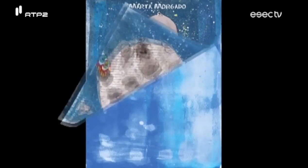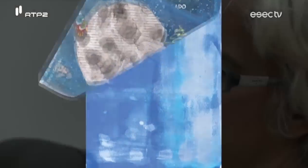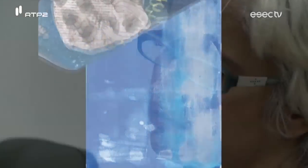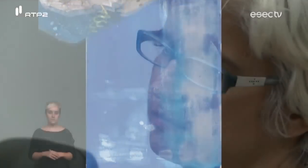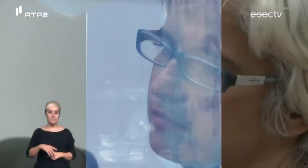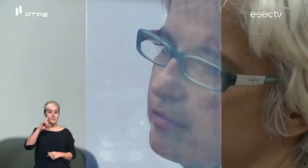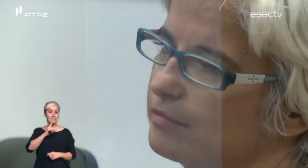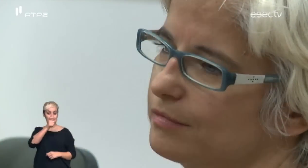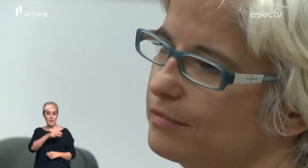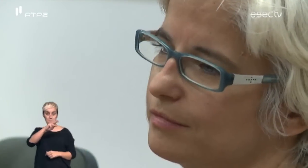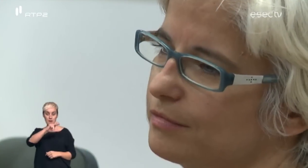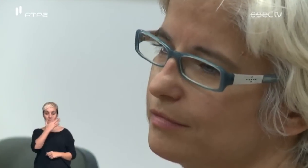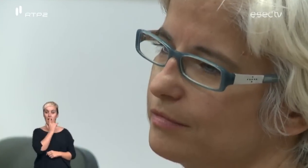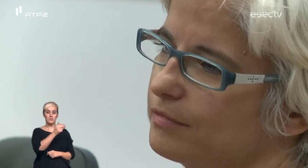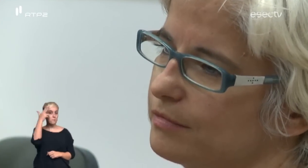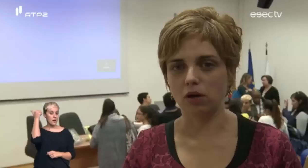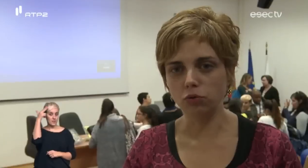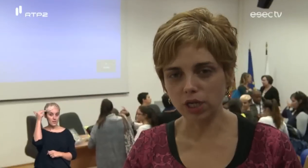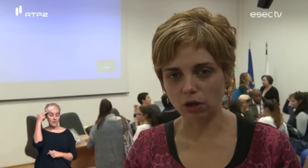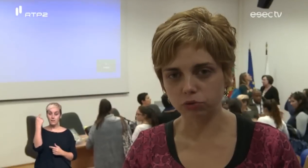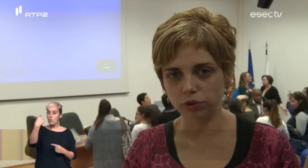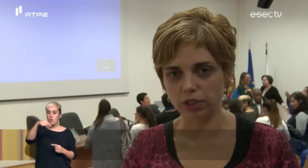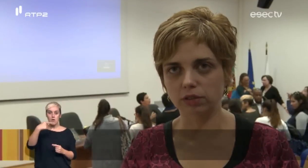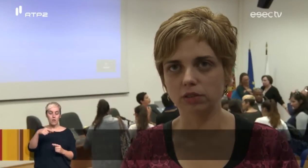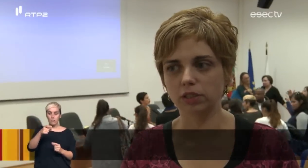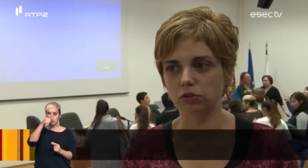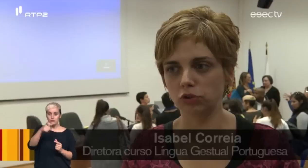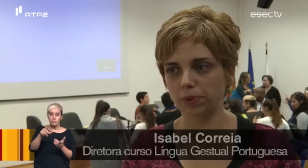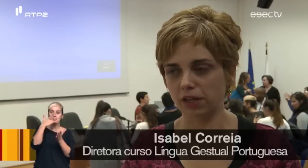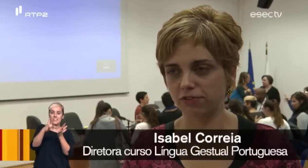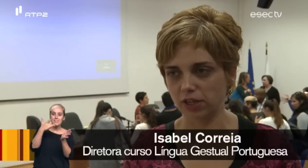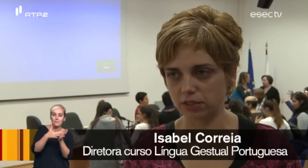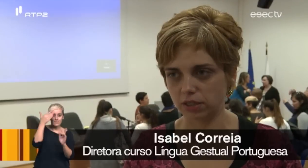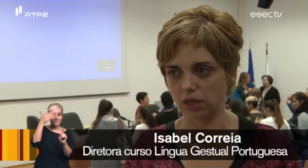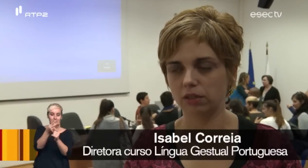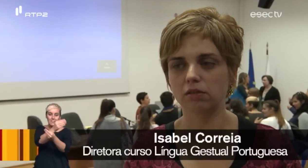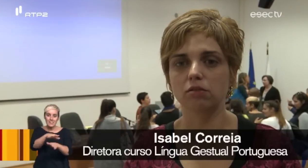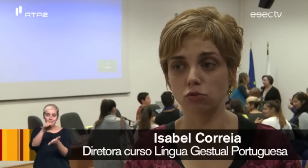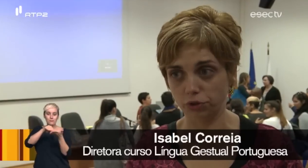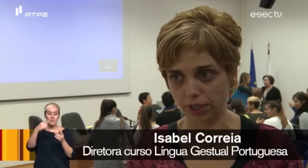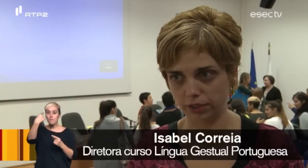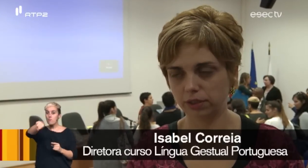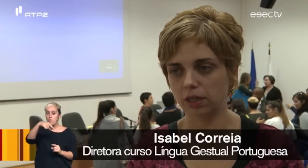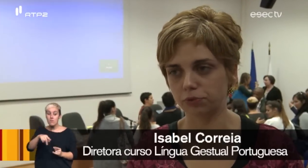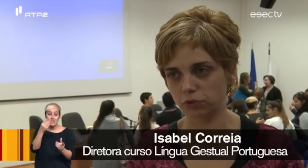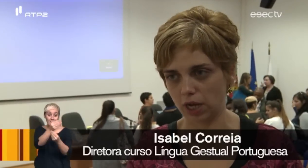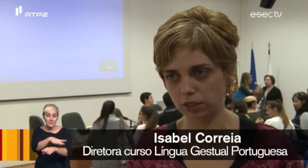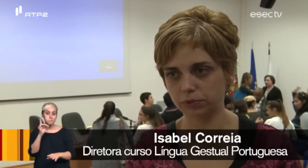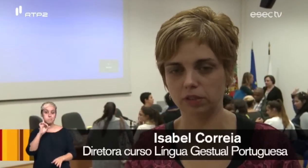Marta Morgado é a única autora de literatura para a infância surda em Portugal. Portanto,